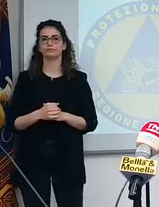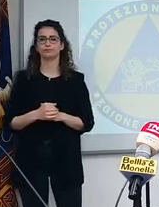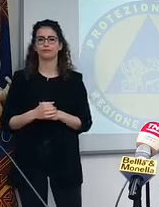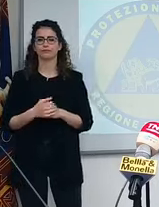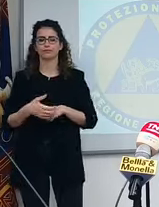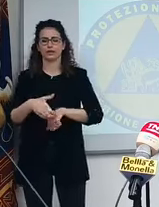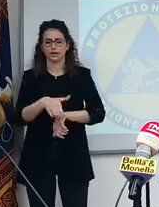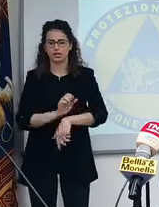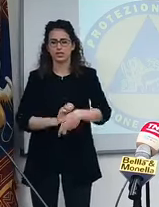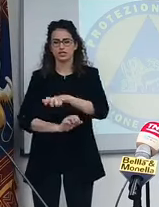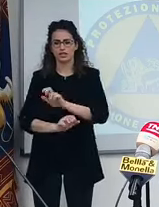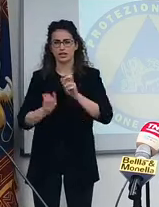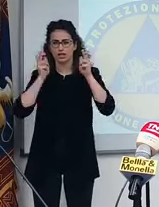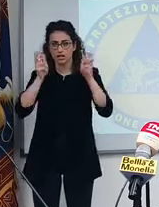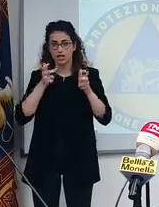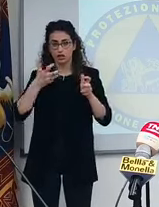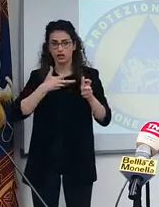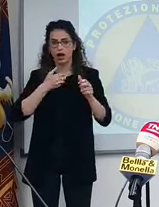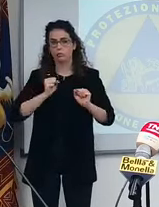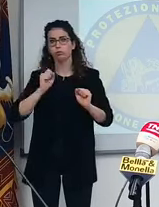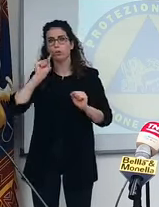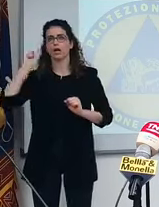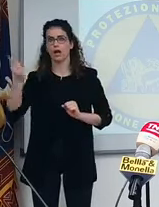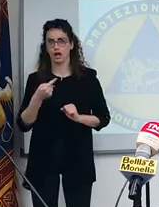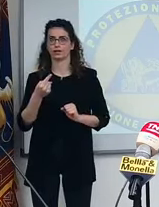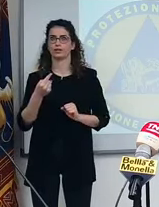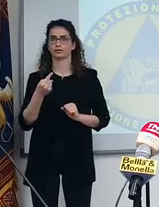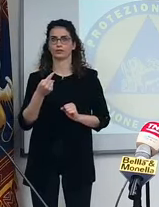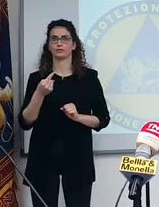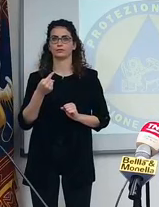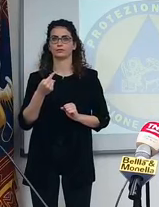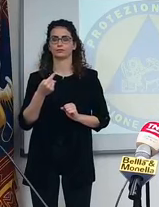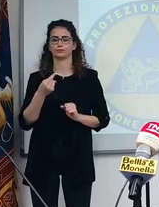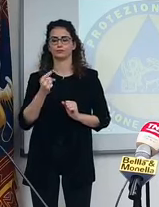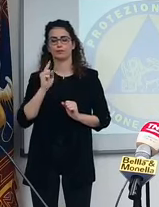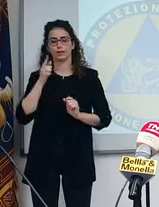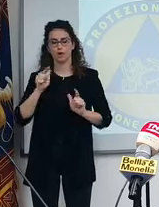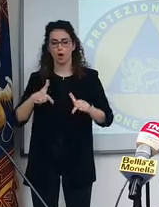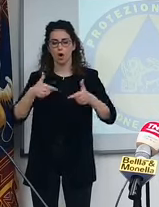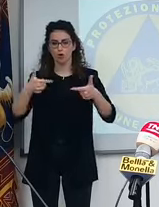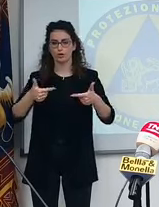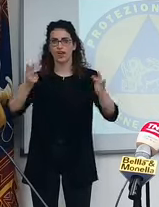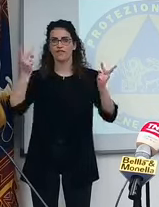impegno ma si può far di più. Per renderlo più reale, no?